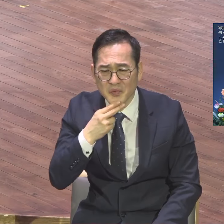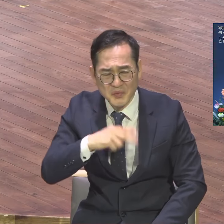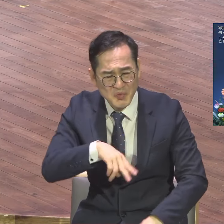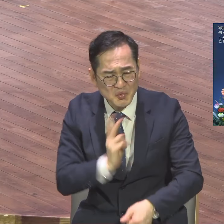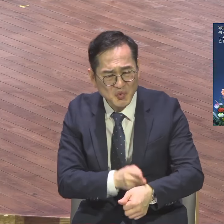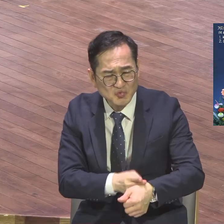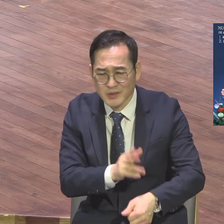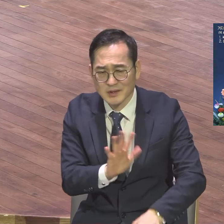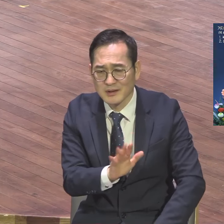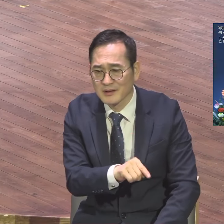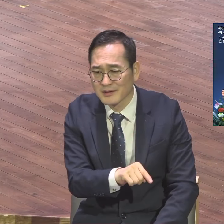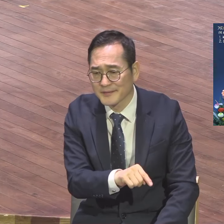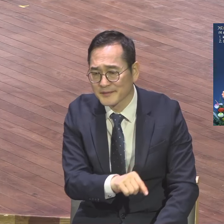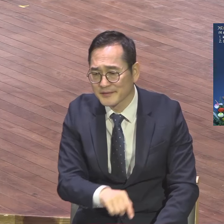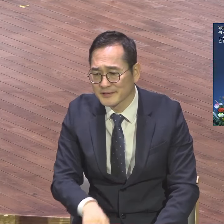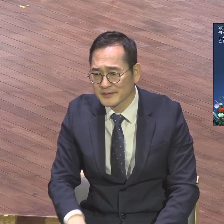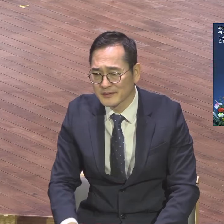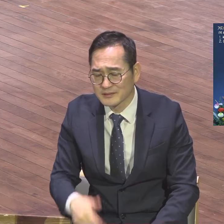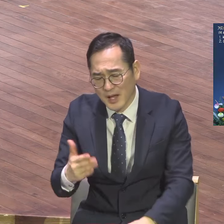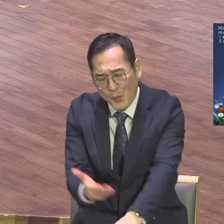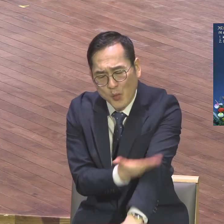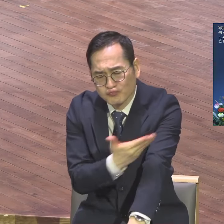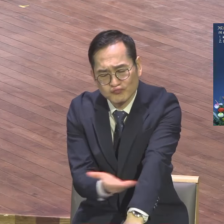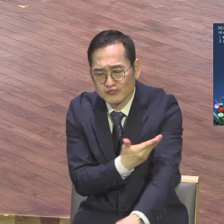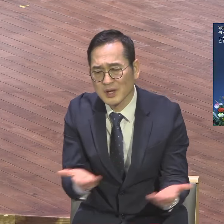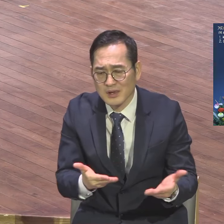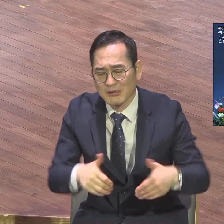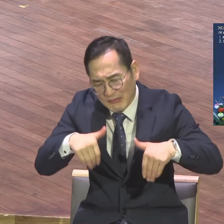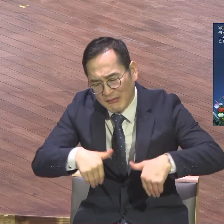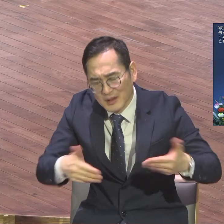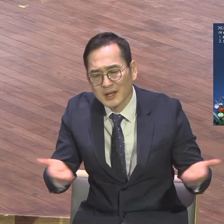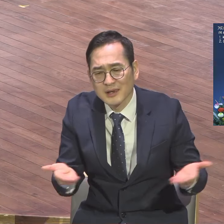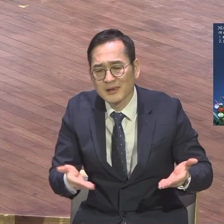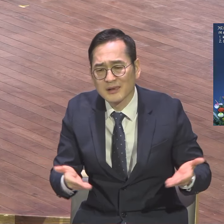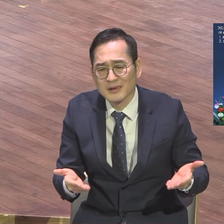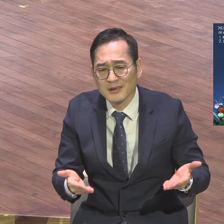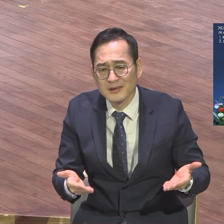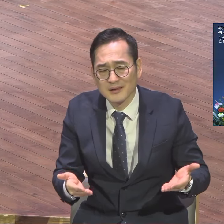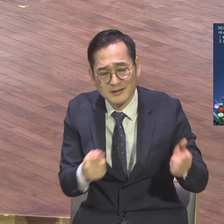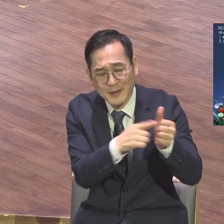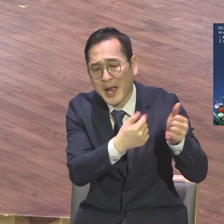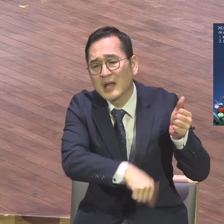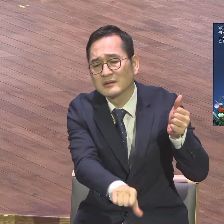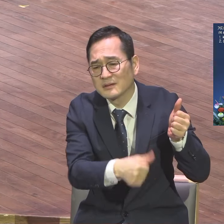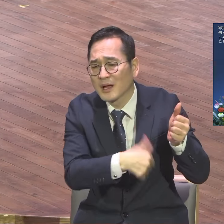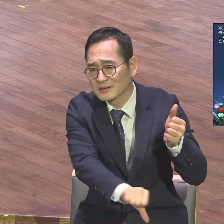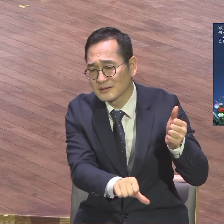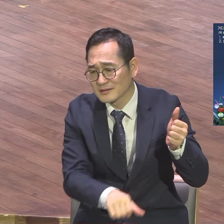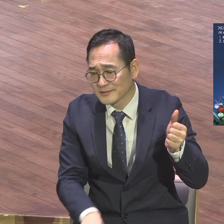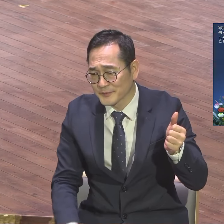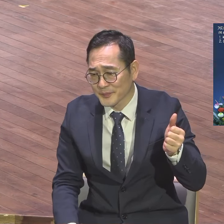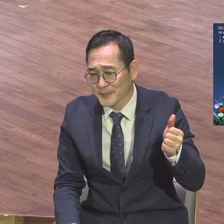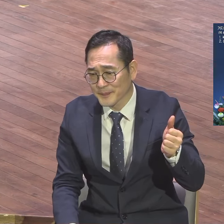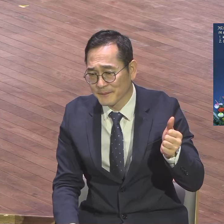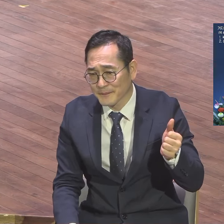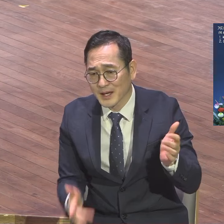목수예요 목수 노가다 목수 출신이에요 거기에다가